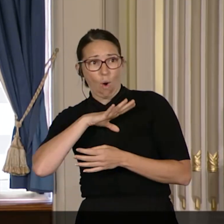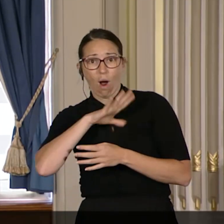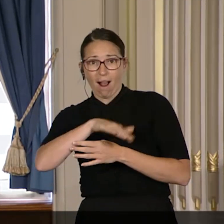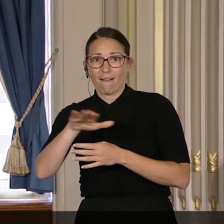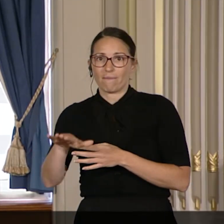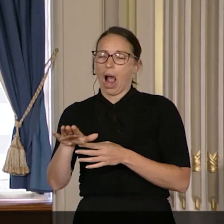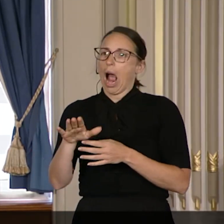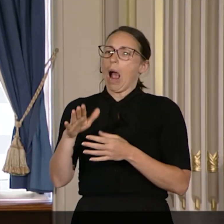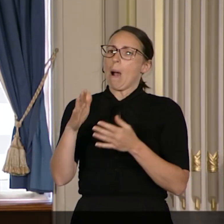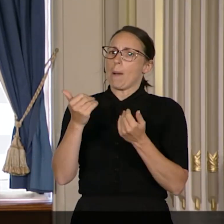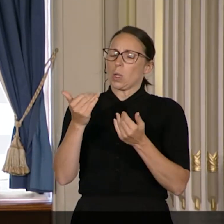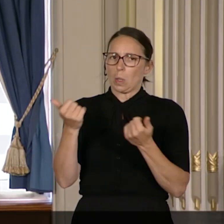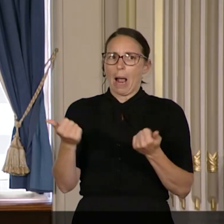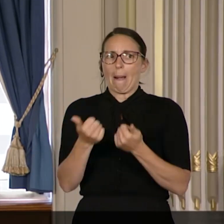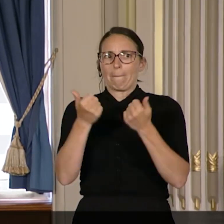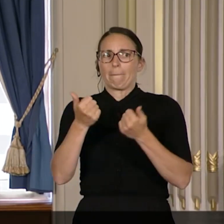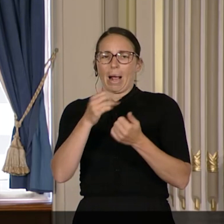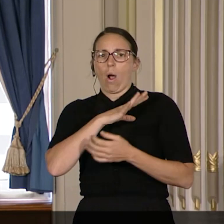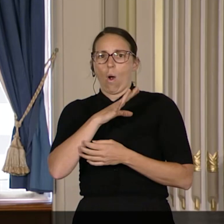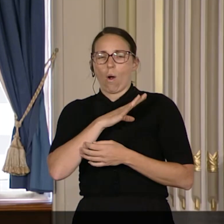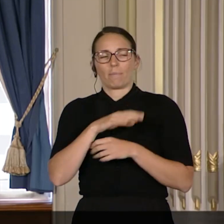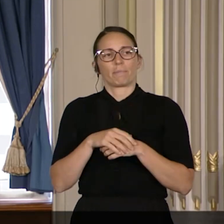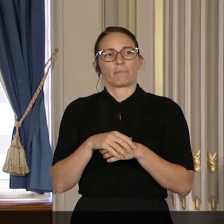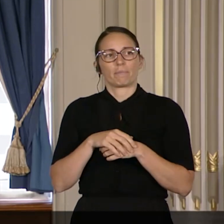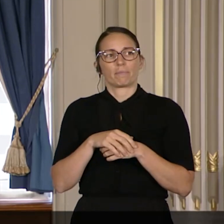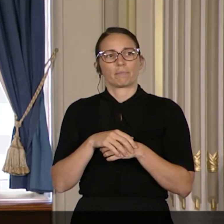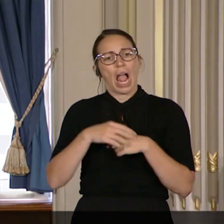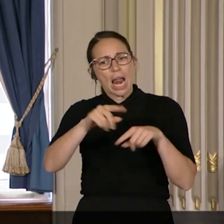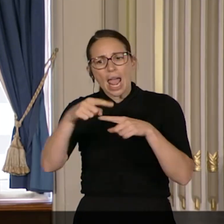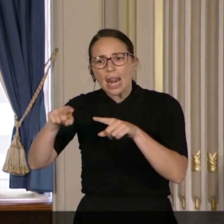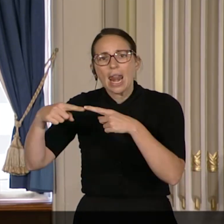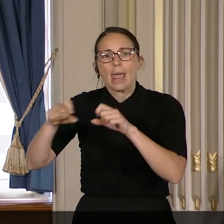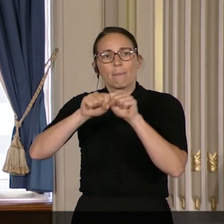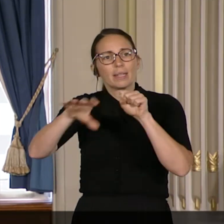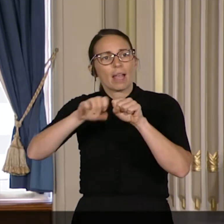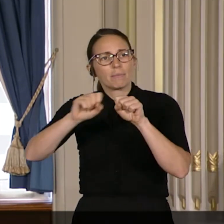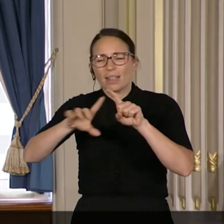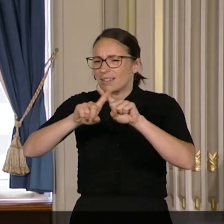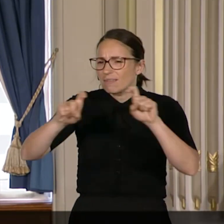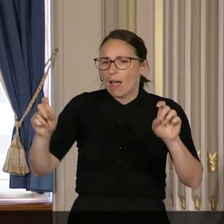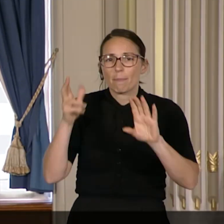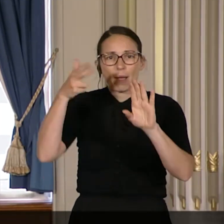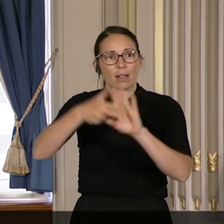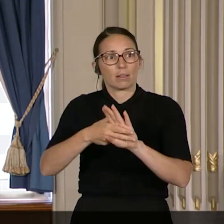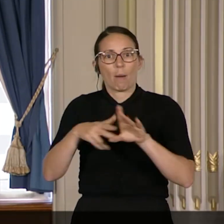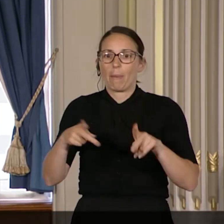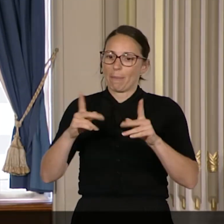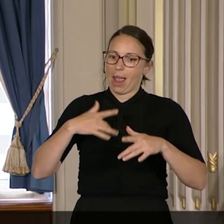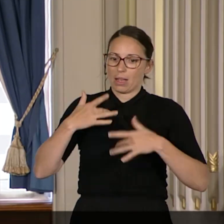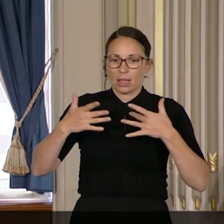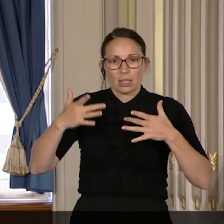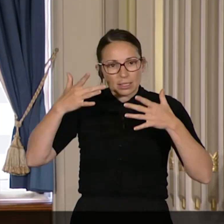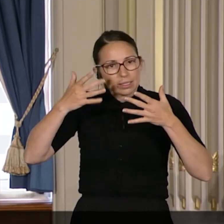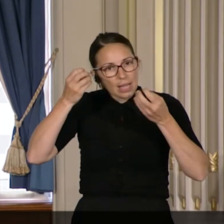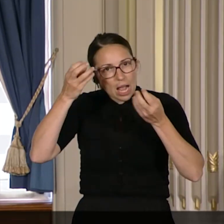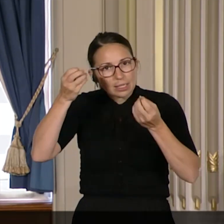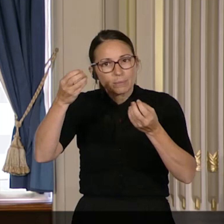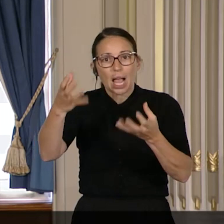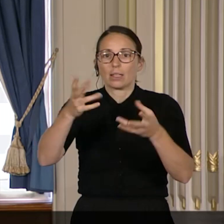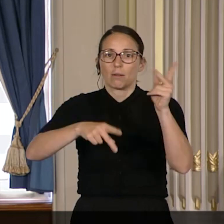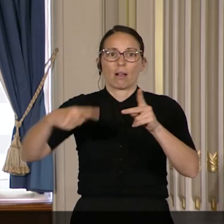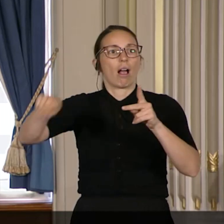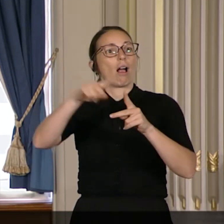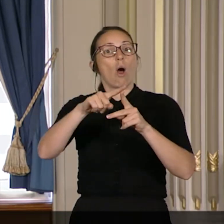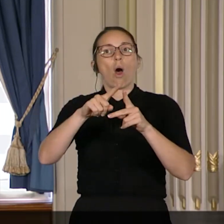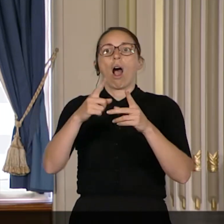Après plusieurs apparitions dans les médias pour sensibiliser la population à cet enjeu, elle a vu ses efforts récompensés avec la